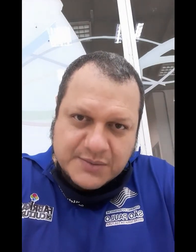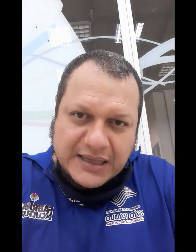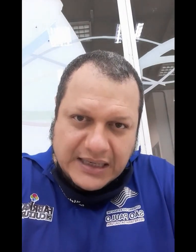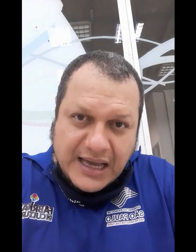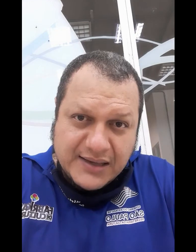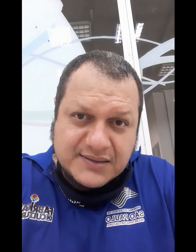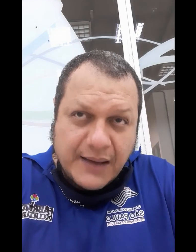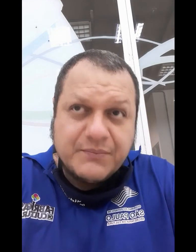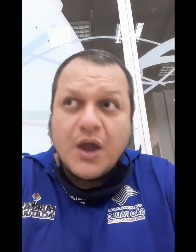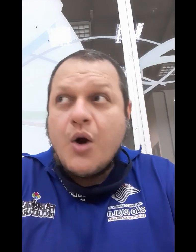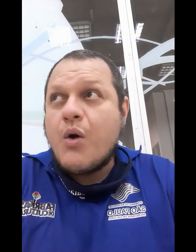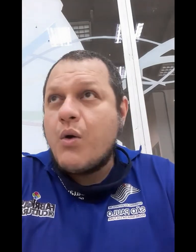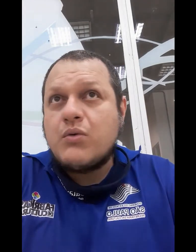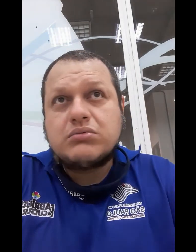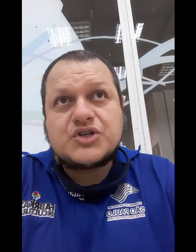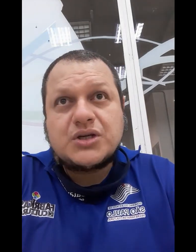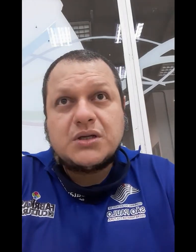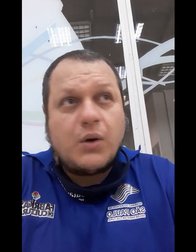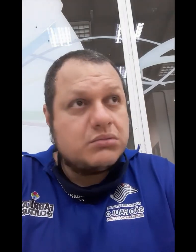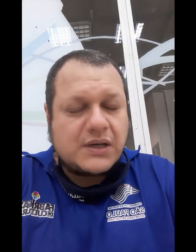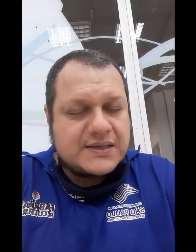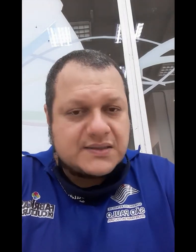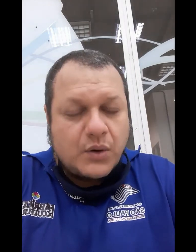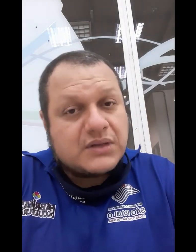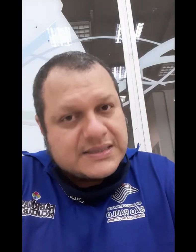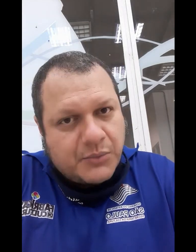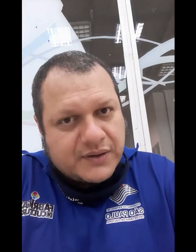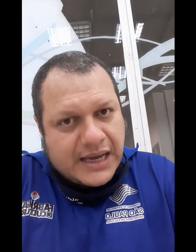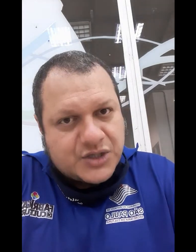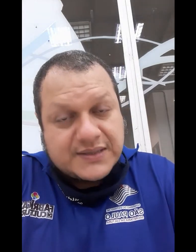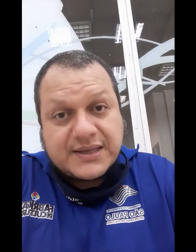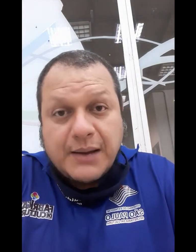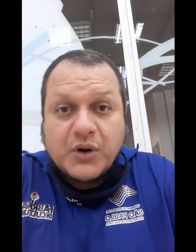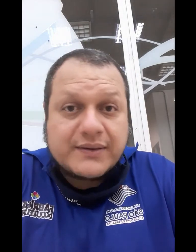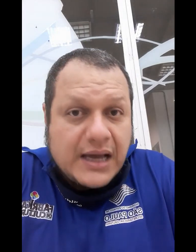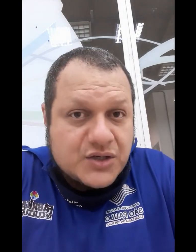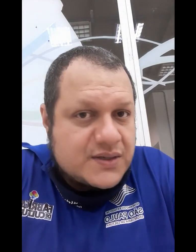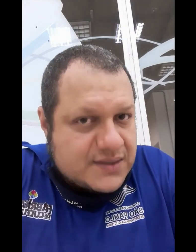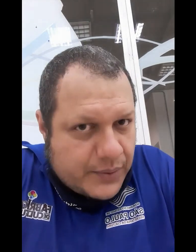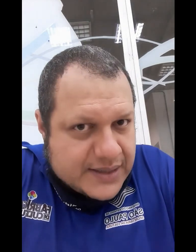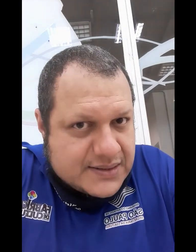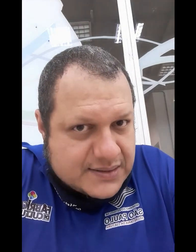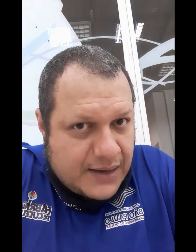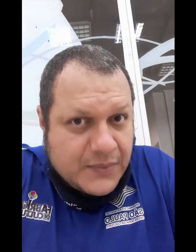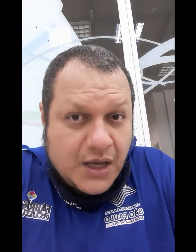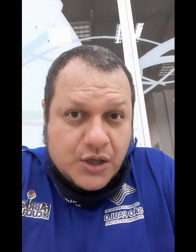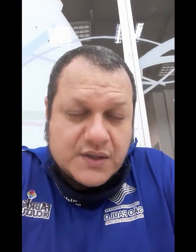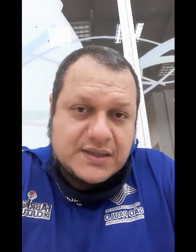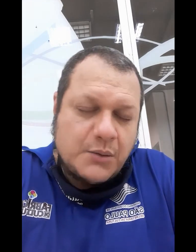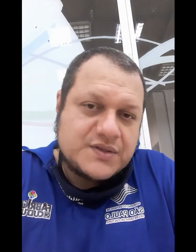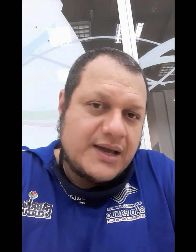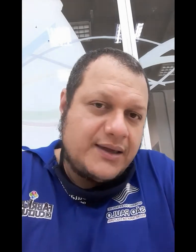materiais, ou de outras abordagens. Que abordagens são essas? Nós temos aí